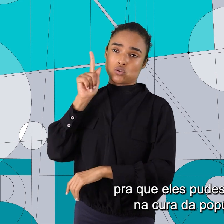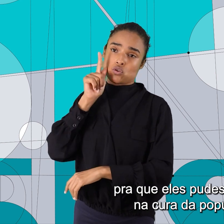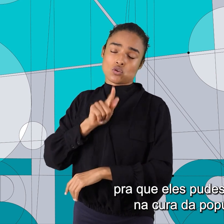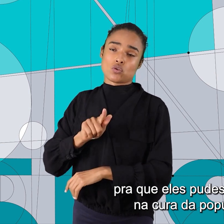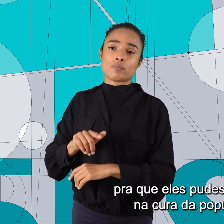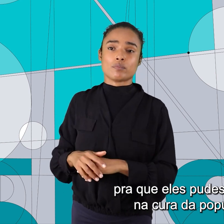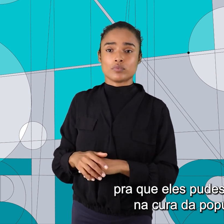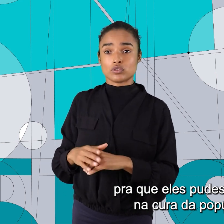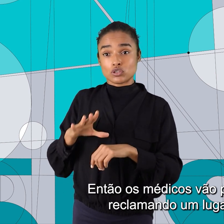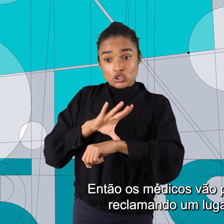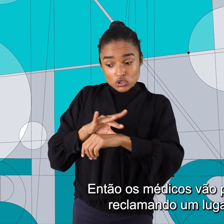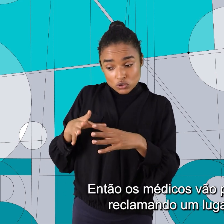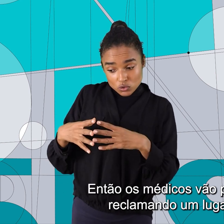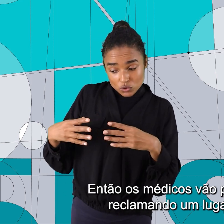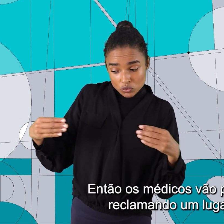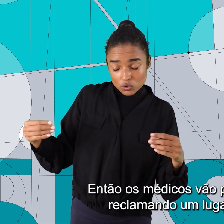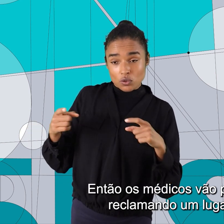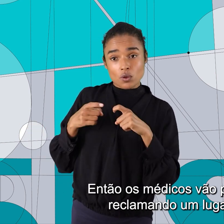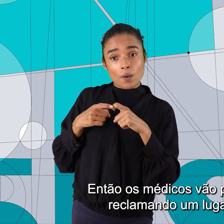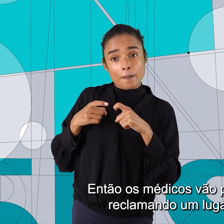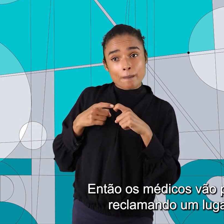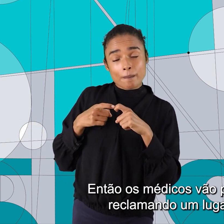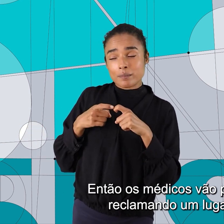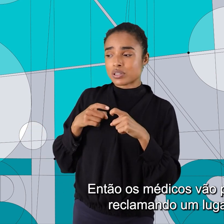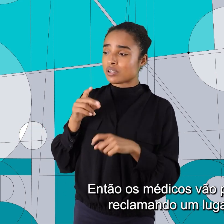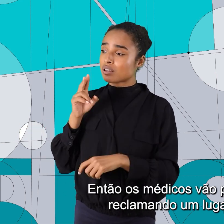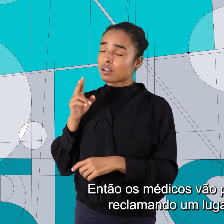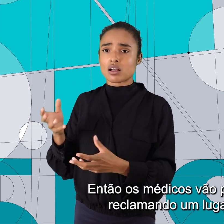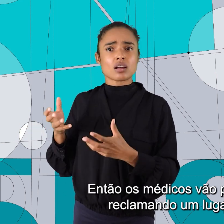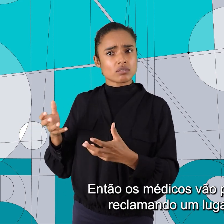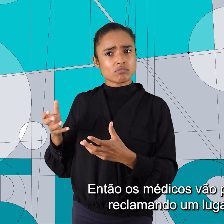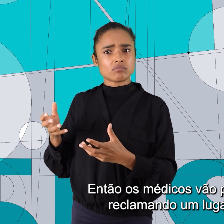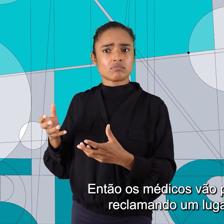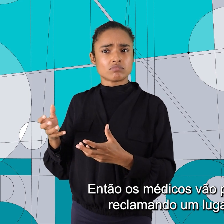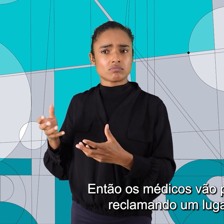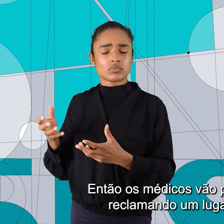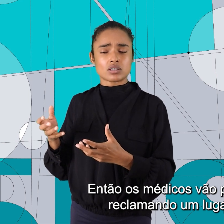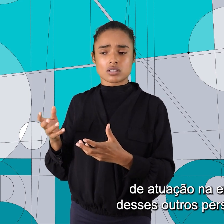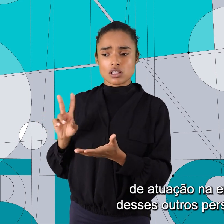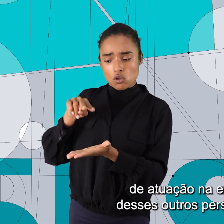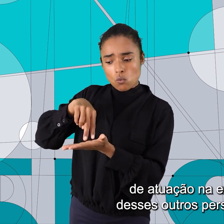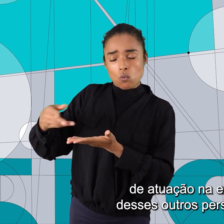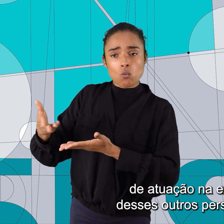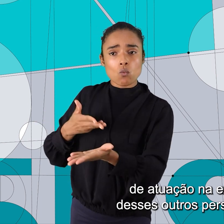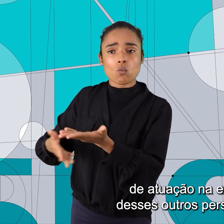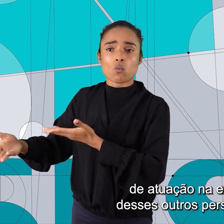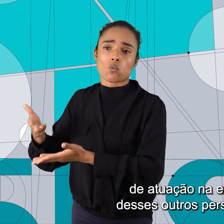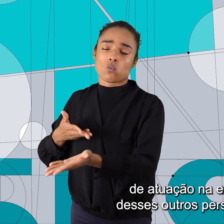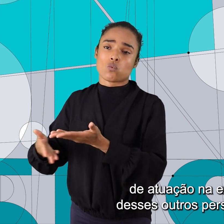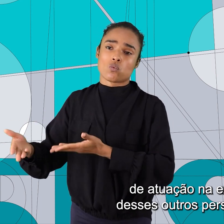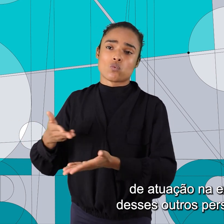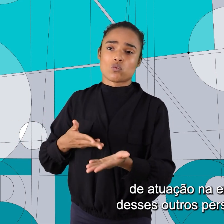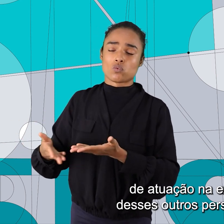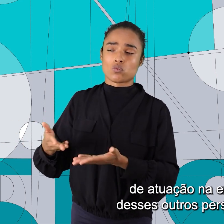atuar na cura da população. Então, os médicos vão, paulatinamente, reclamando um lugar exclusivo de atuação na